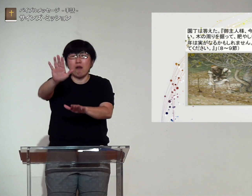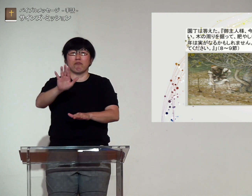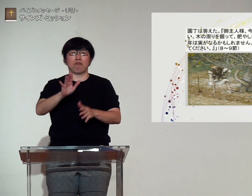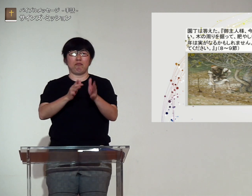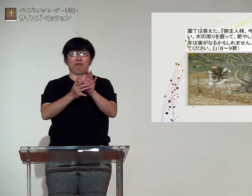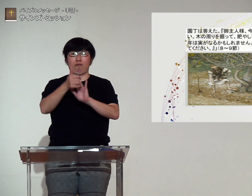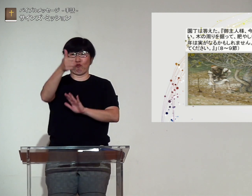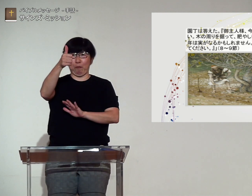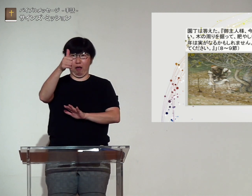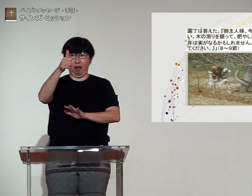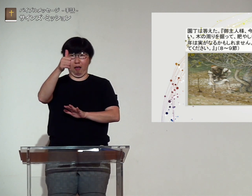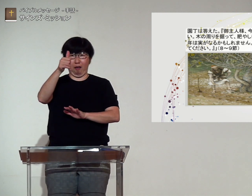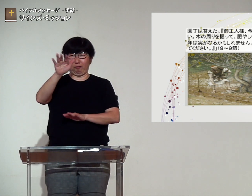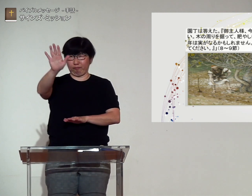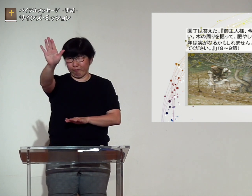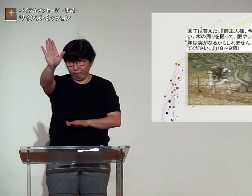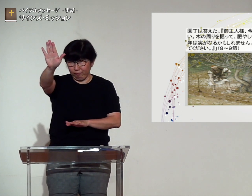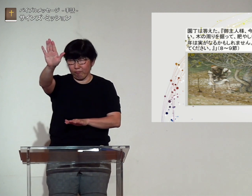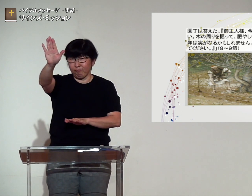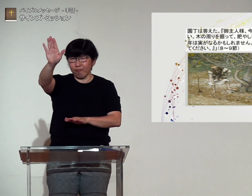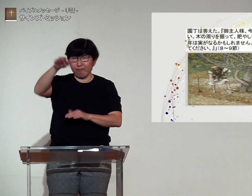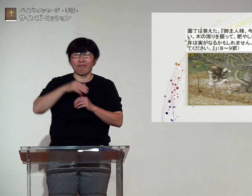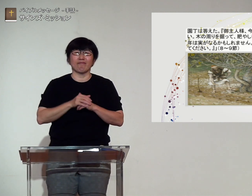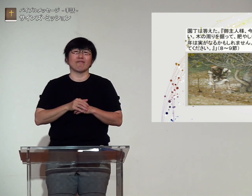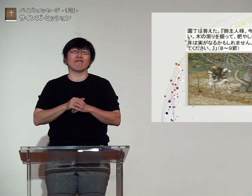待ってくださいと止めたのはイエス様です